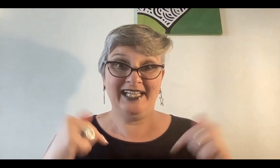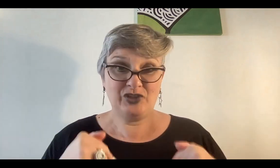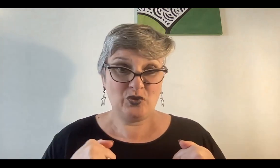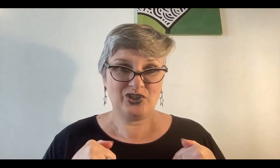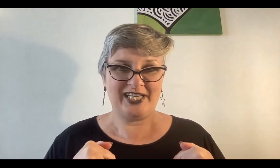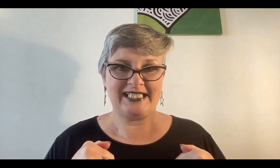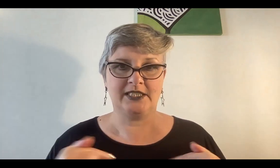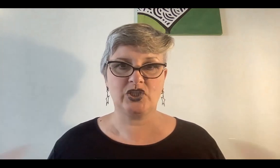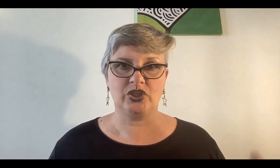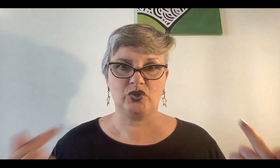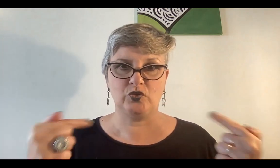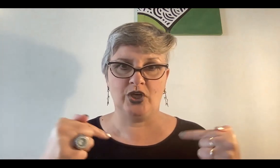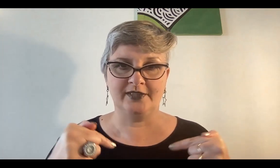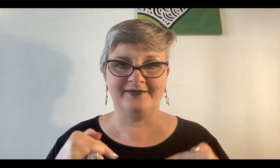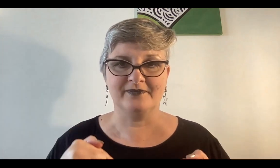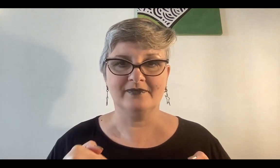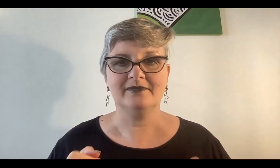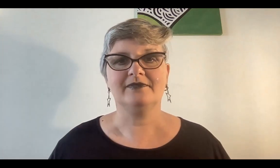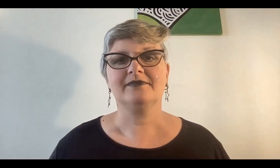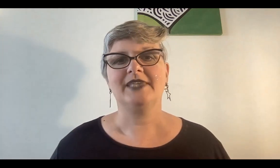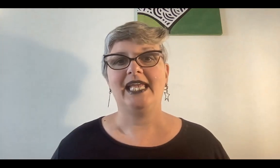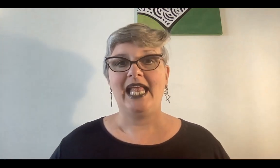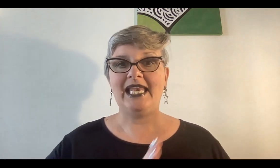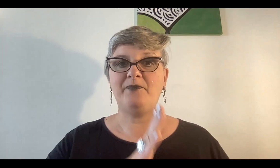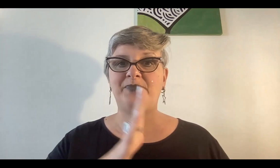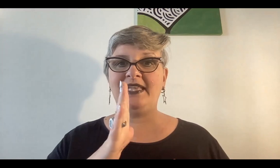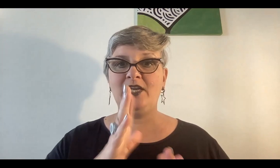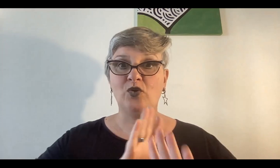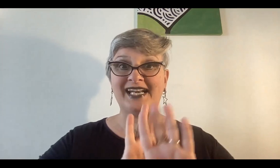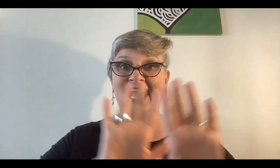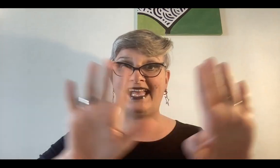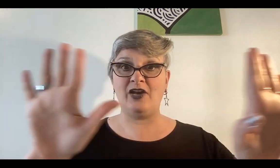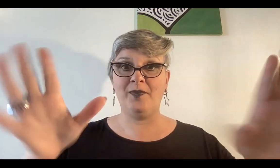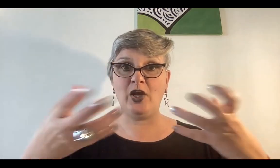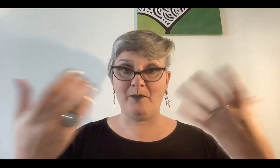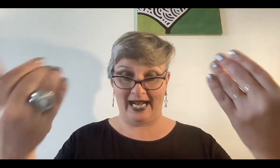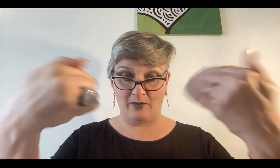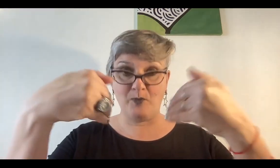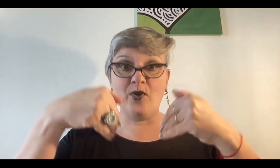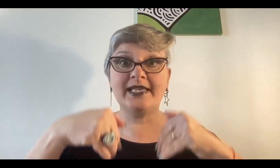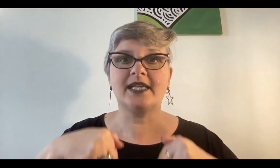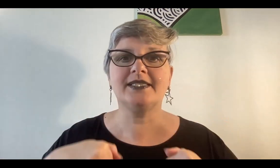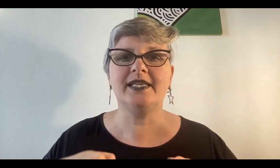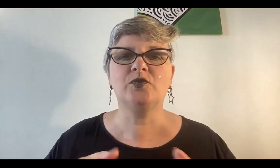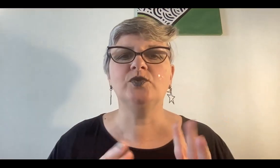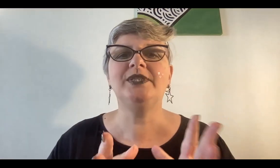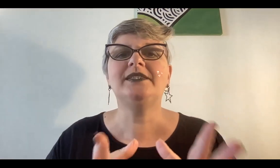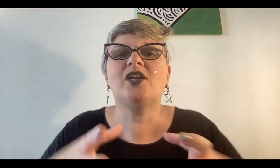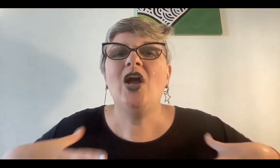adentro tuyo tenés el tesoro tu don la espada de Luke rasga los velos para que vos puedas acceder a tu mundo interno